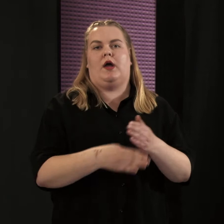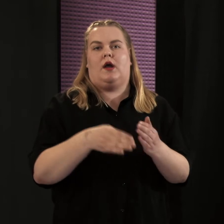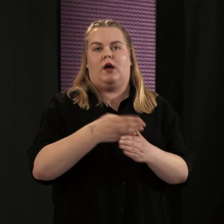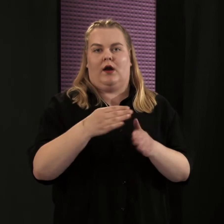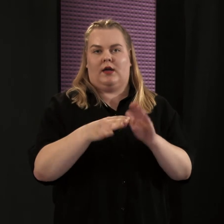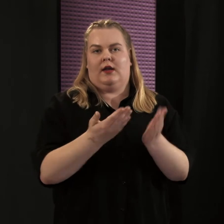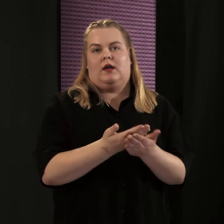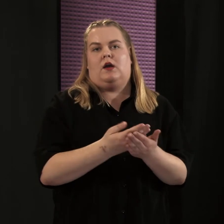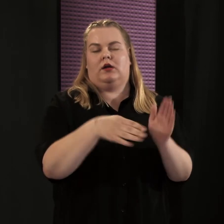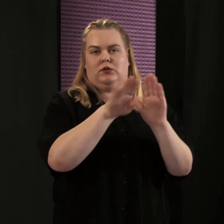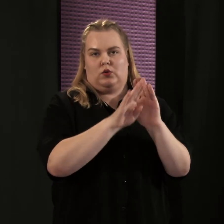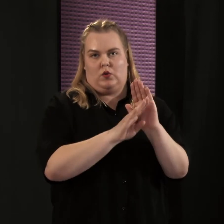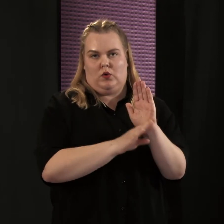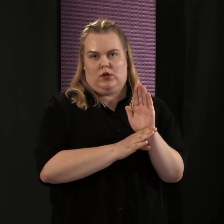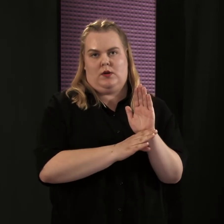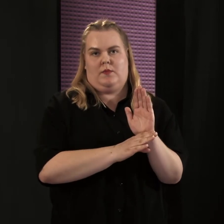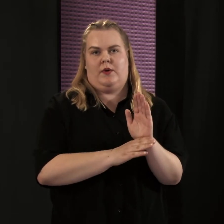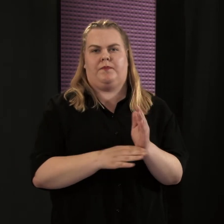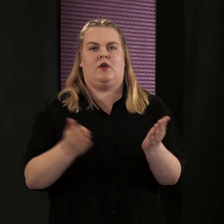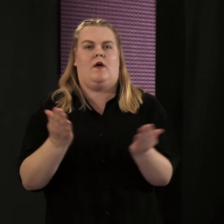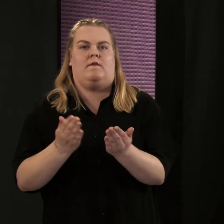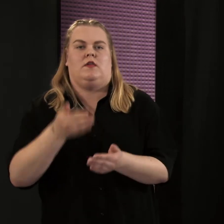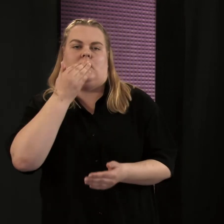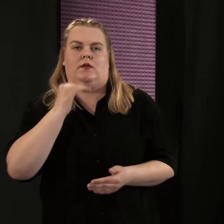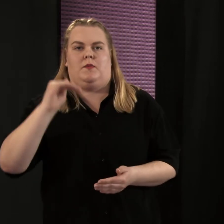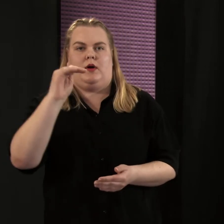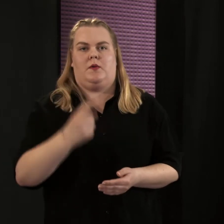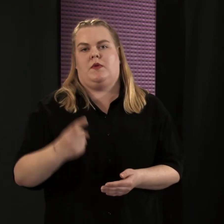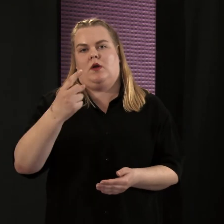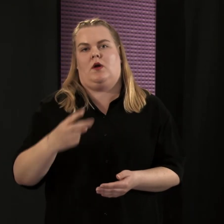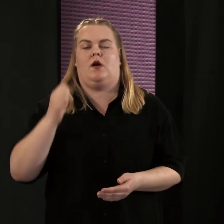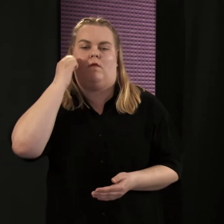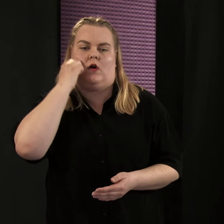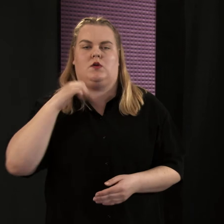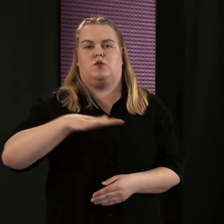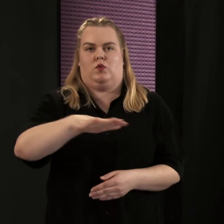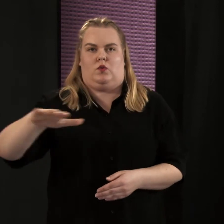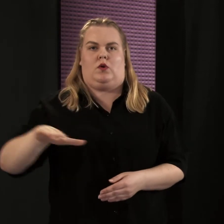-ohjelman, joka vastaisi paremmin harvaan asutun alueen erityishaasteisiin.